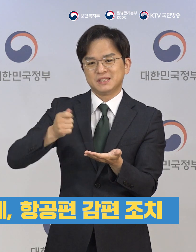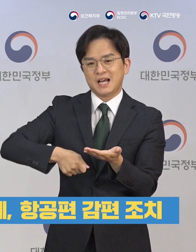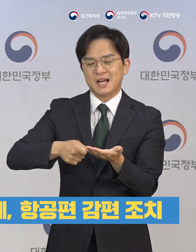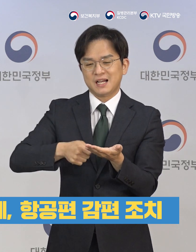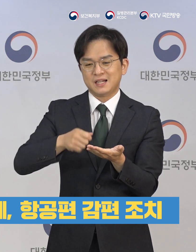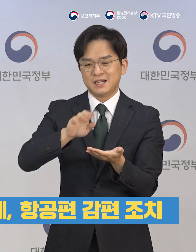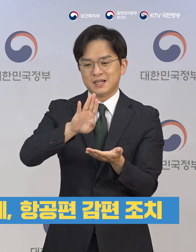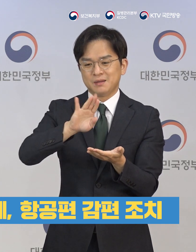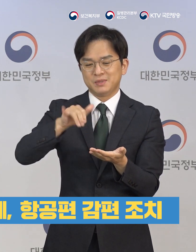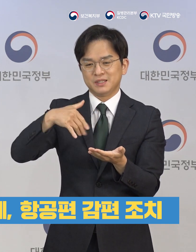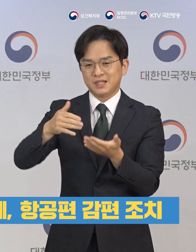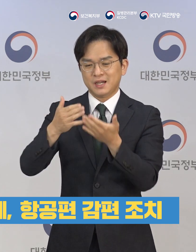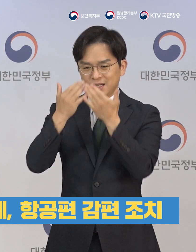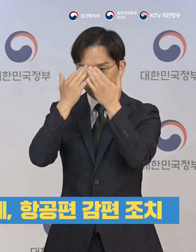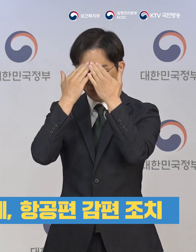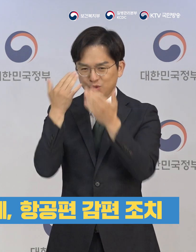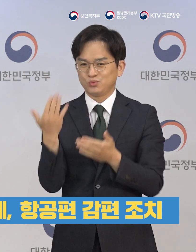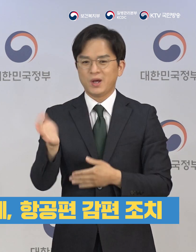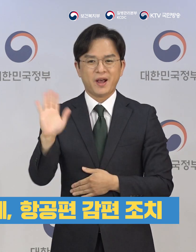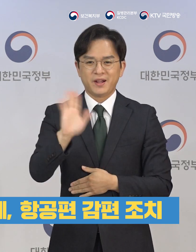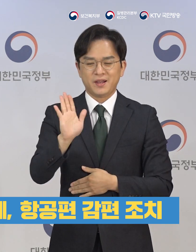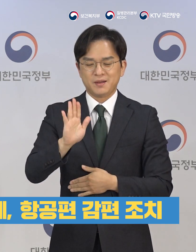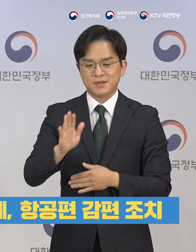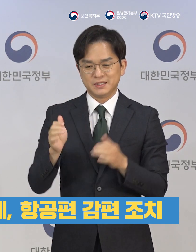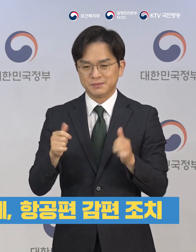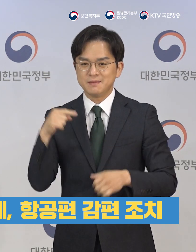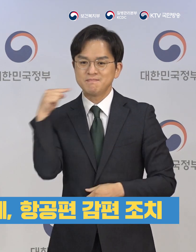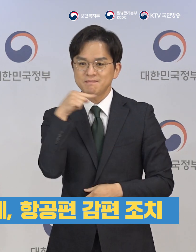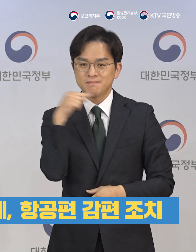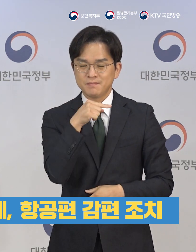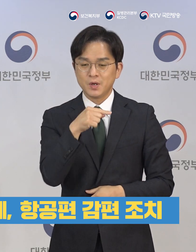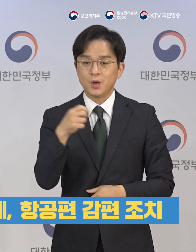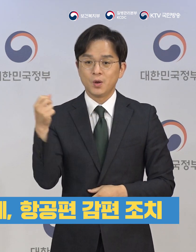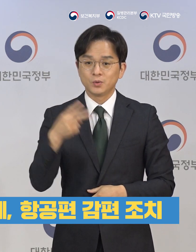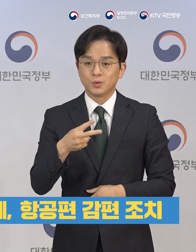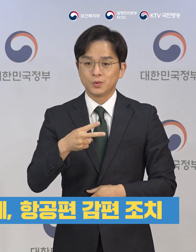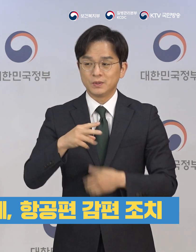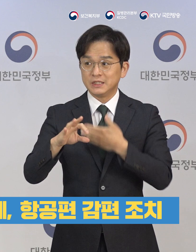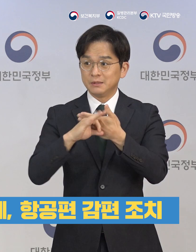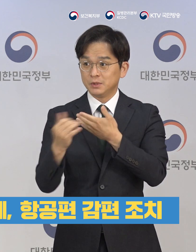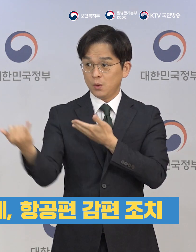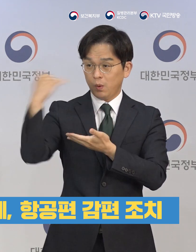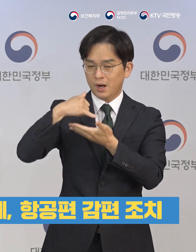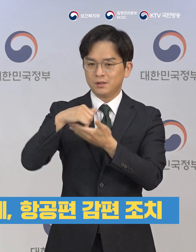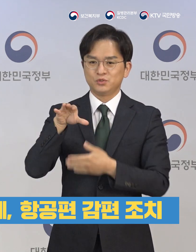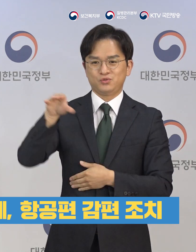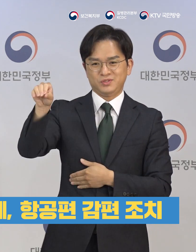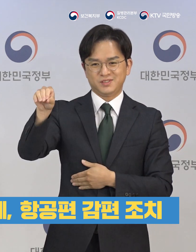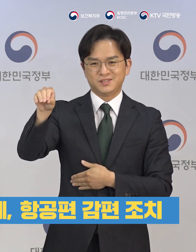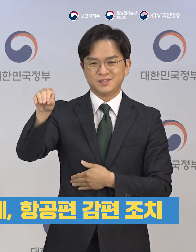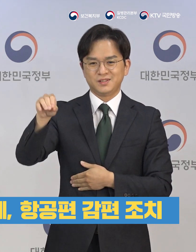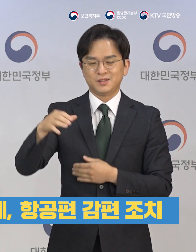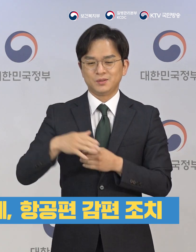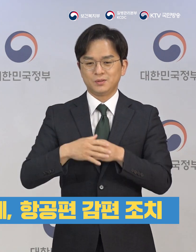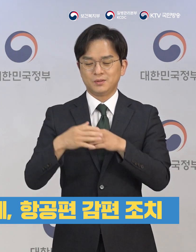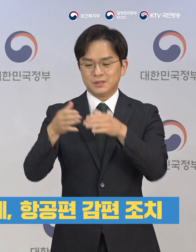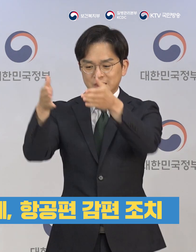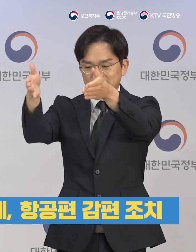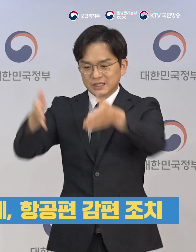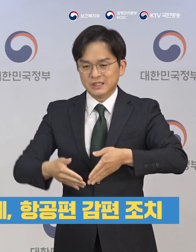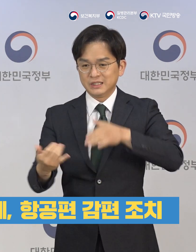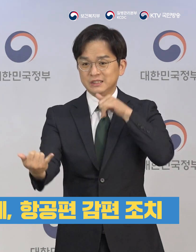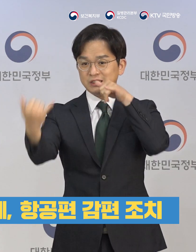중지를 유지하면서 부정기적인 항공편의 운항허가도 중지하는 등 항공편 간편도